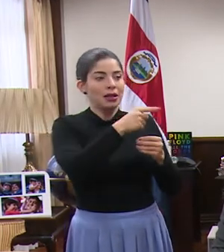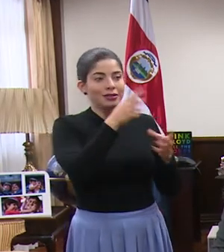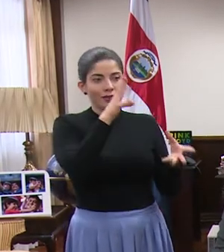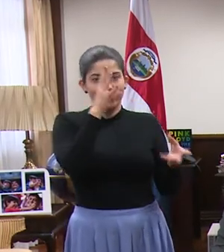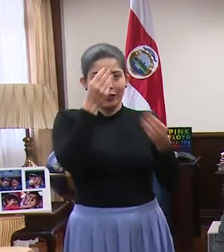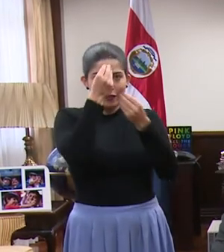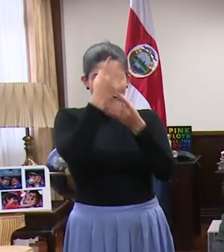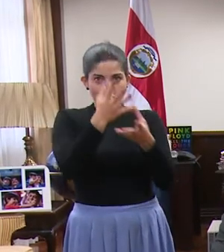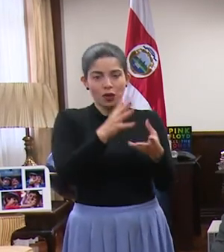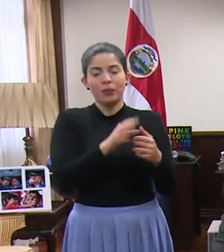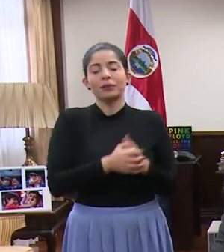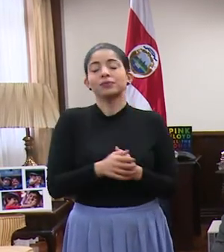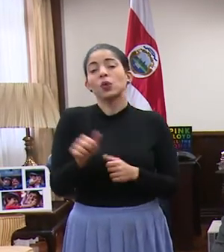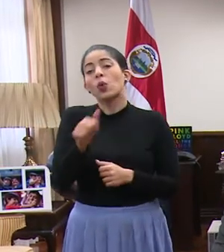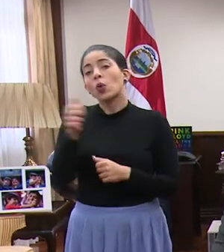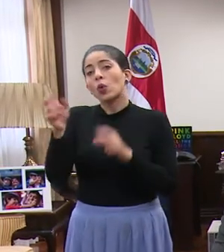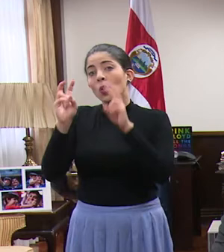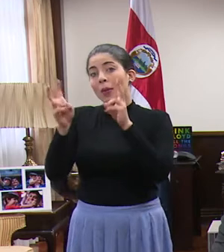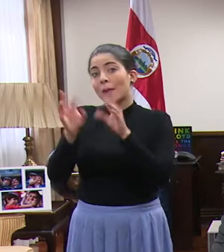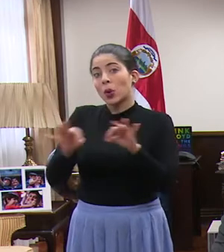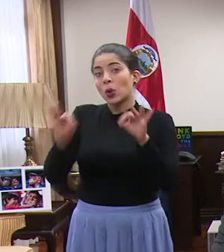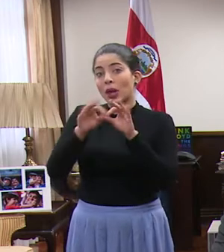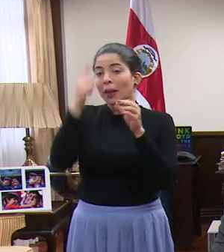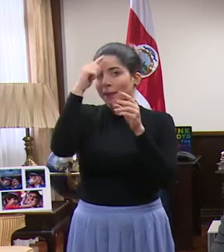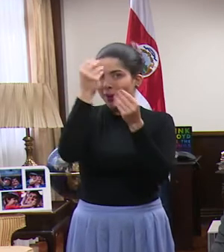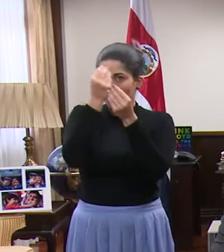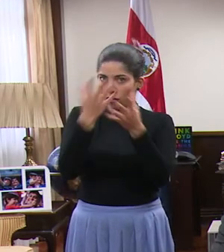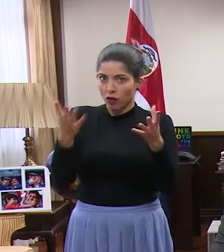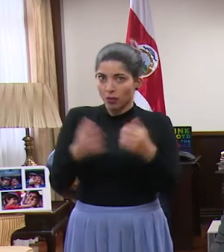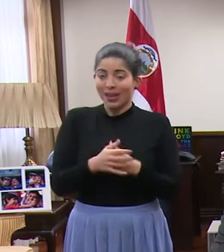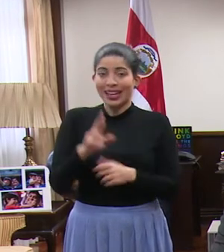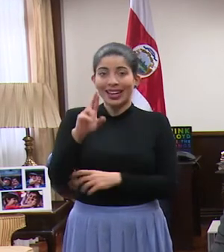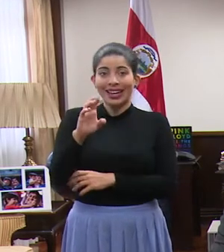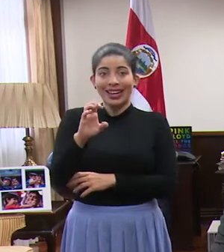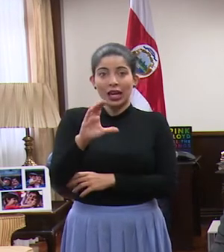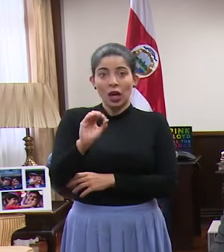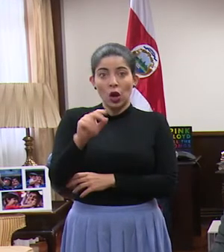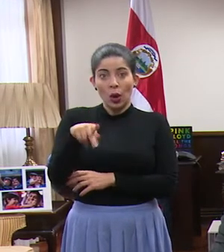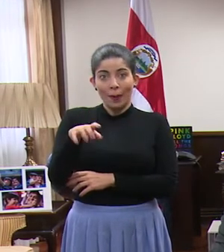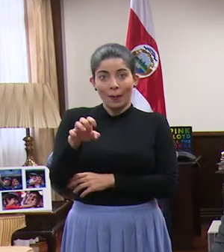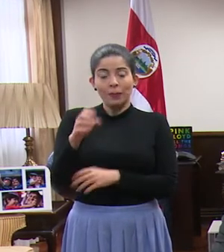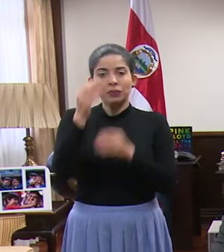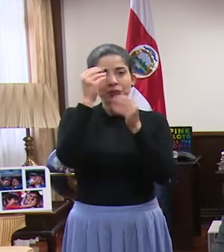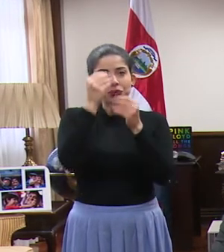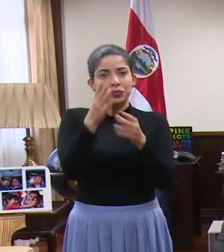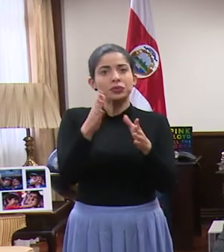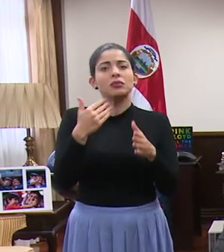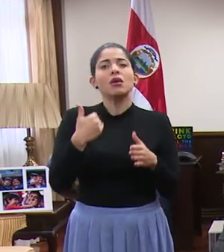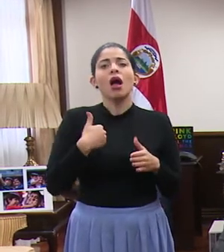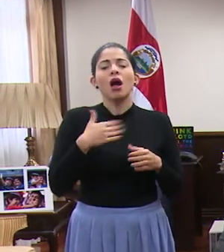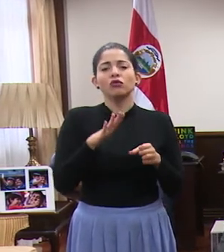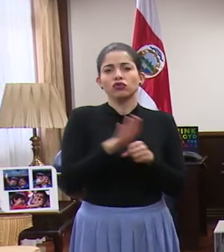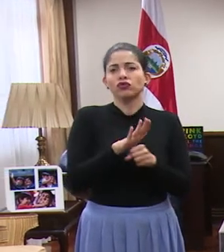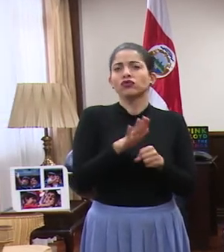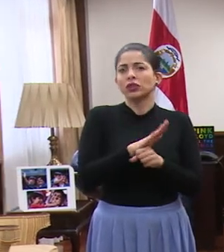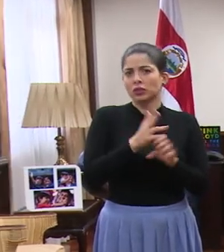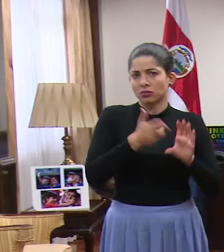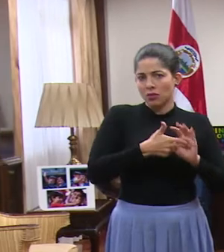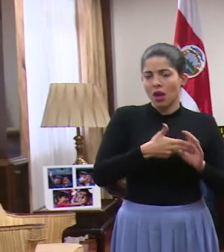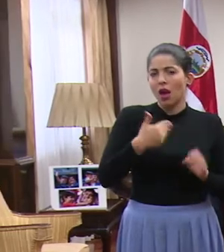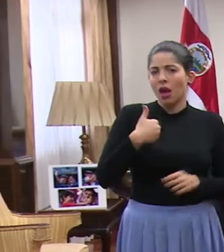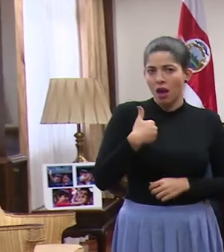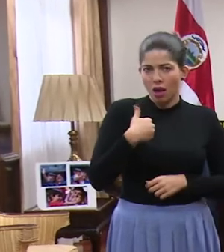reporte. Otro tema importante para informar. Recope informa que tiene reserva suficiente de